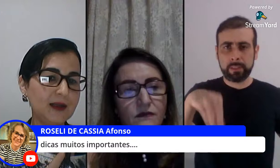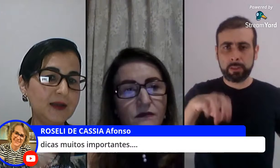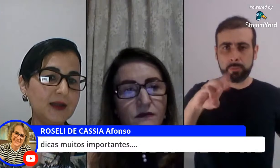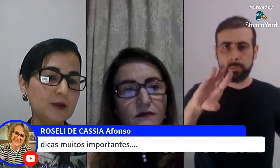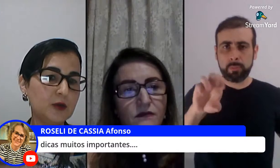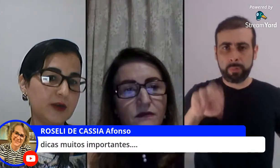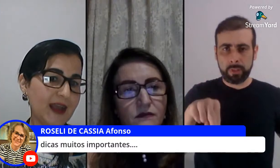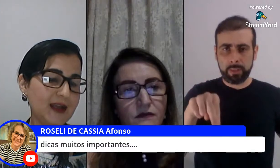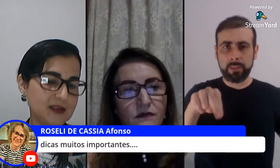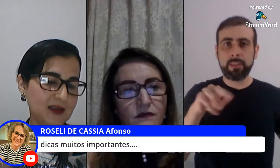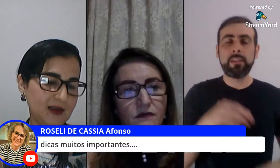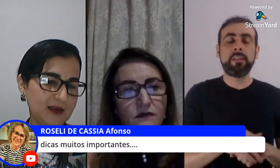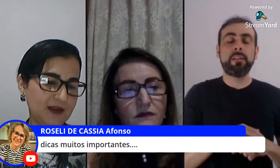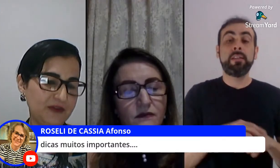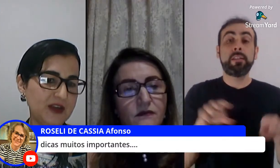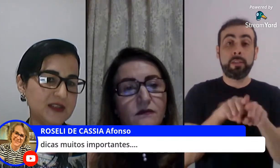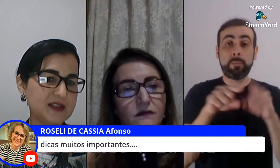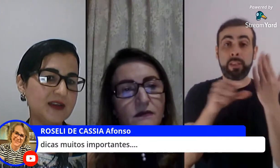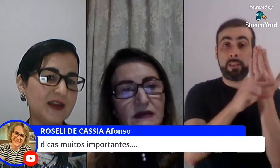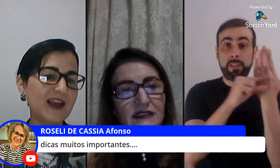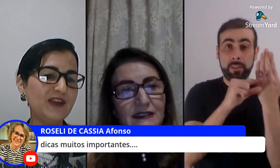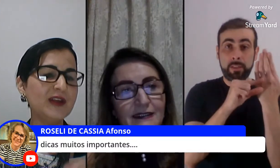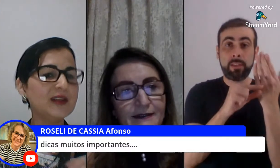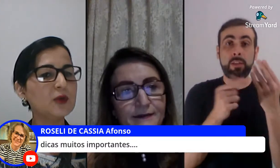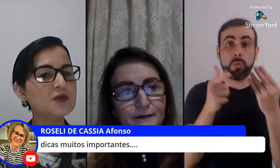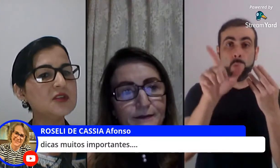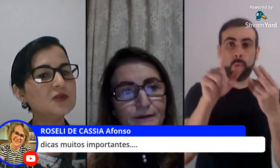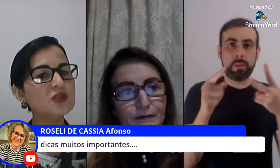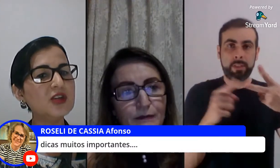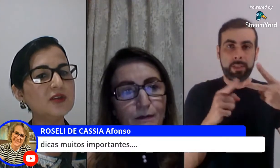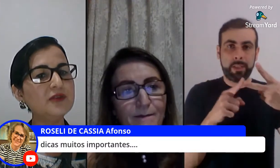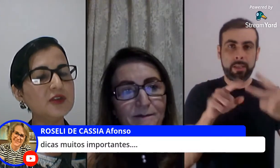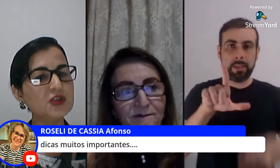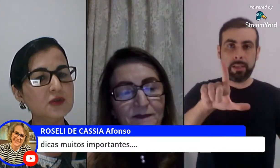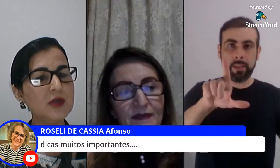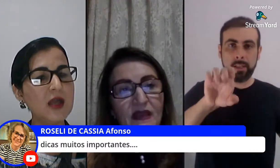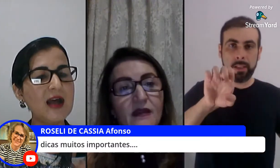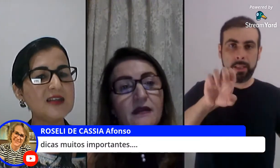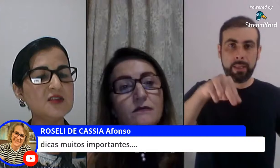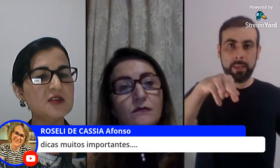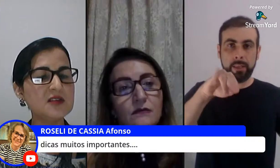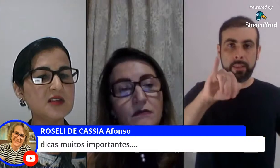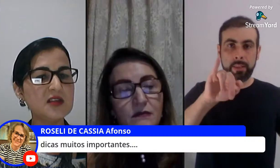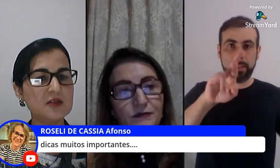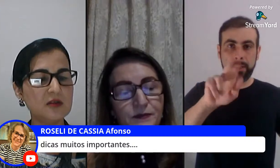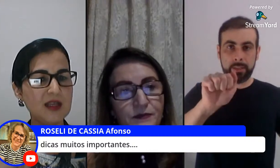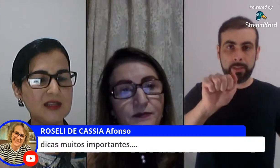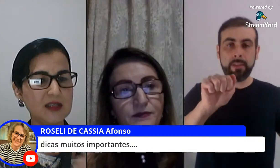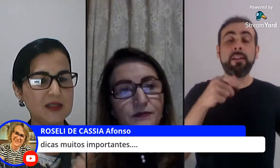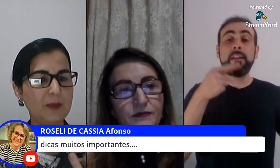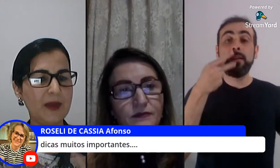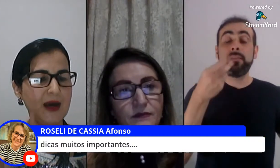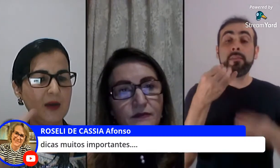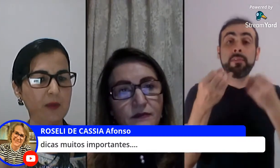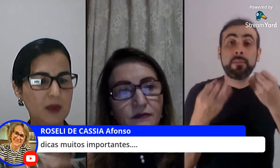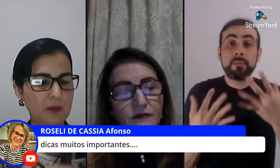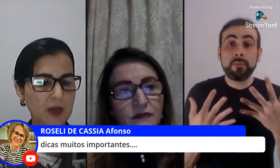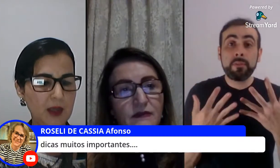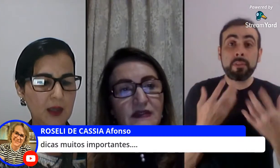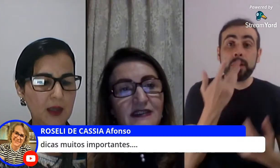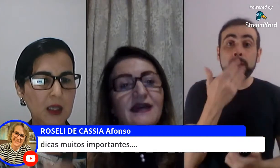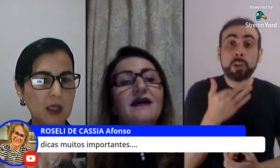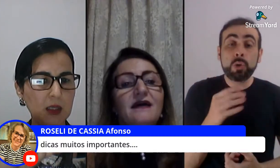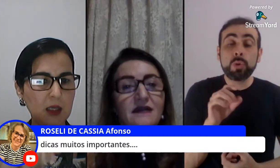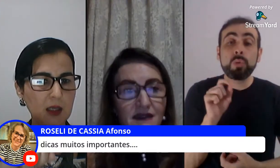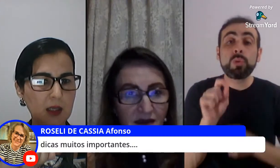a Lenira Dornelis que ela é da infância que ela fala da produção do sujeito infantil às vezes nossas crianças só tem acesso a Barbie